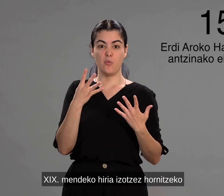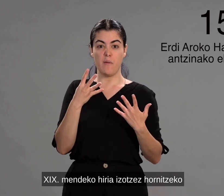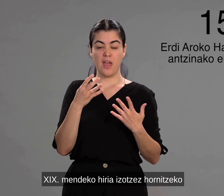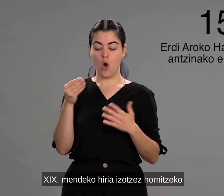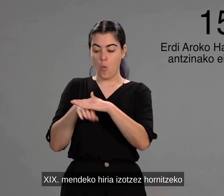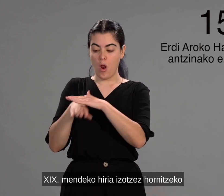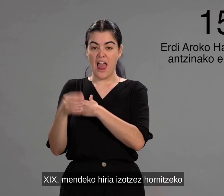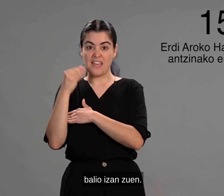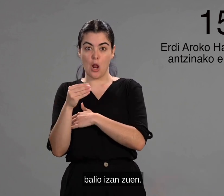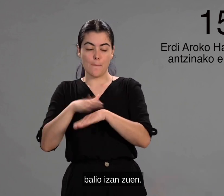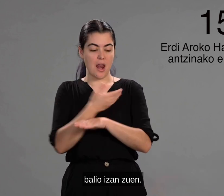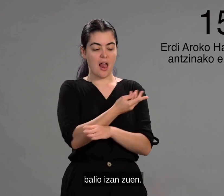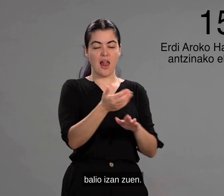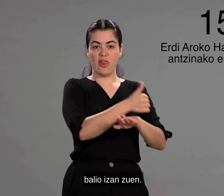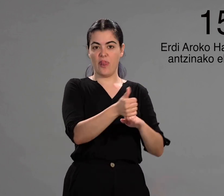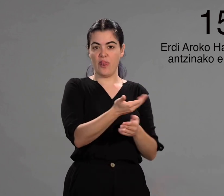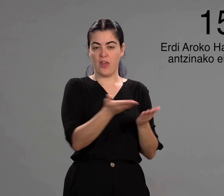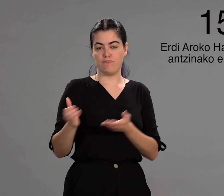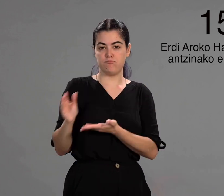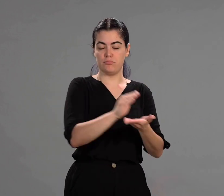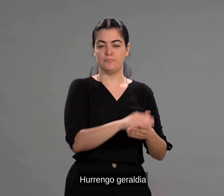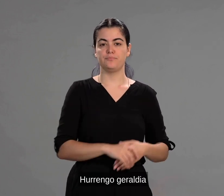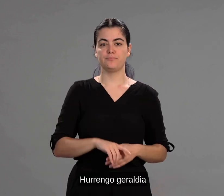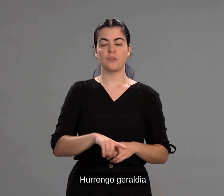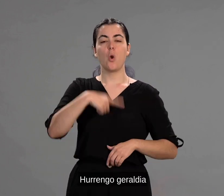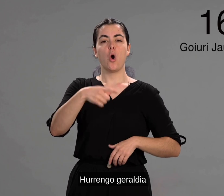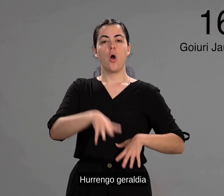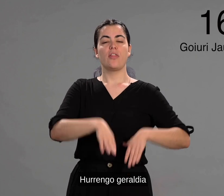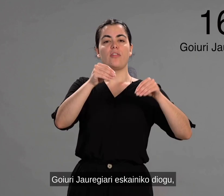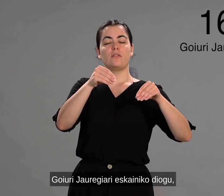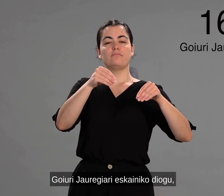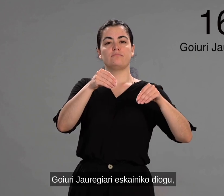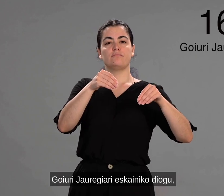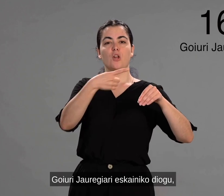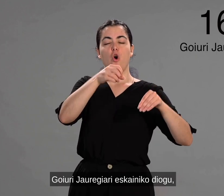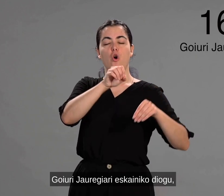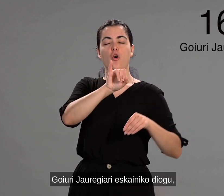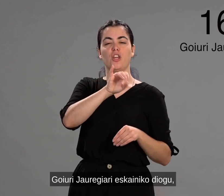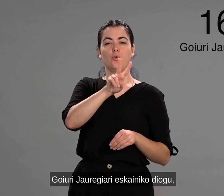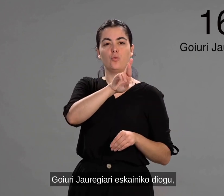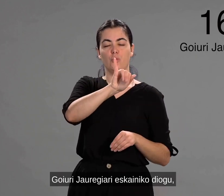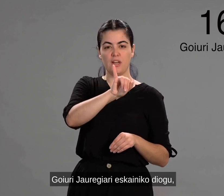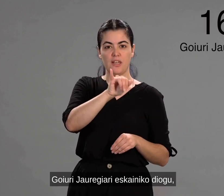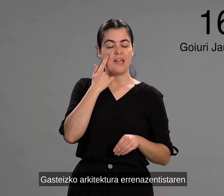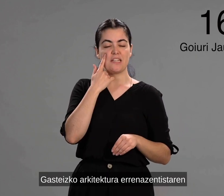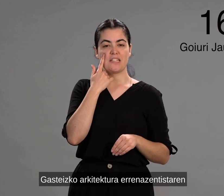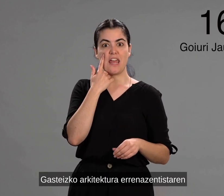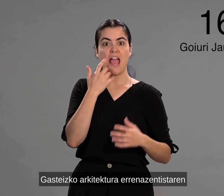izotzezornitzeko balio izan zuen. Urrengo geraldia goiuri jauregiari eskainiko diogu, gazteizko